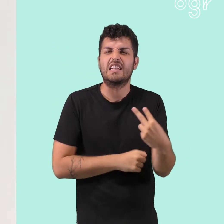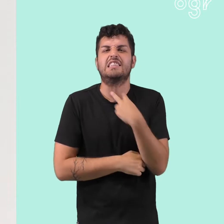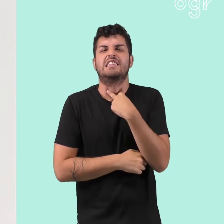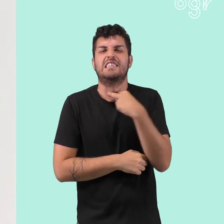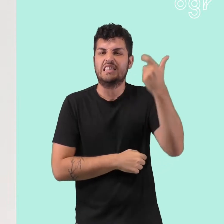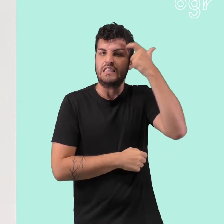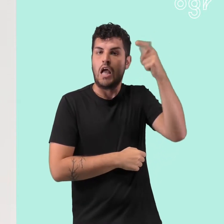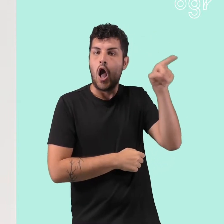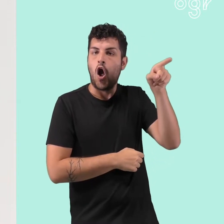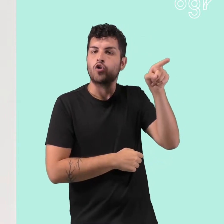costante.